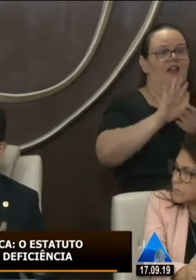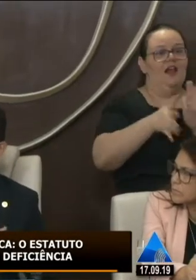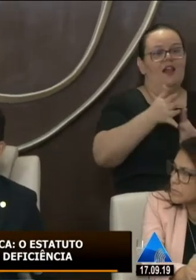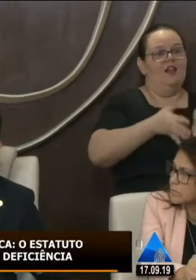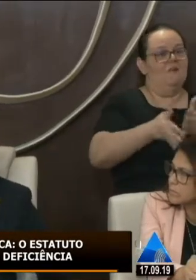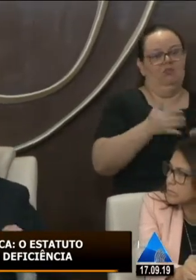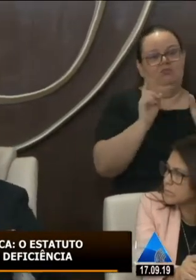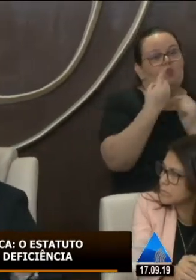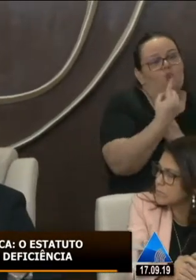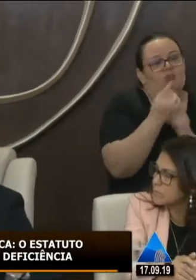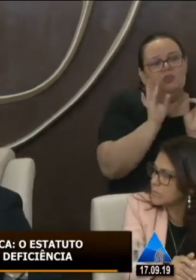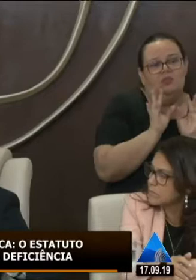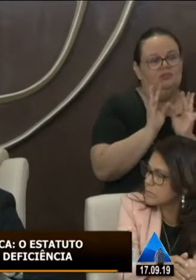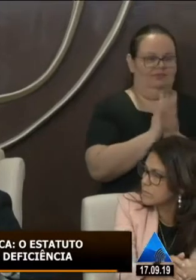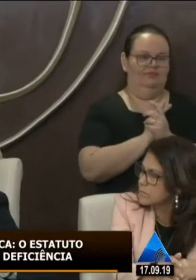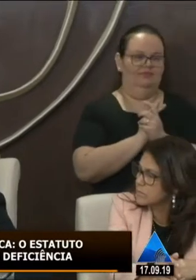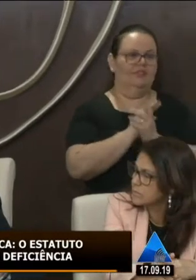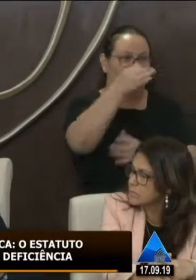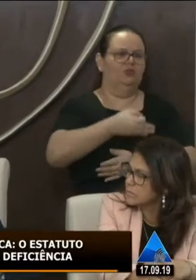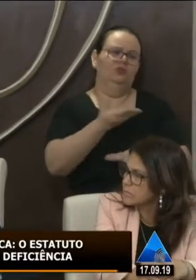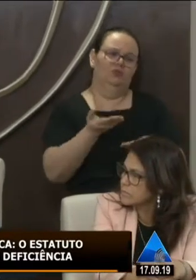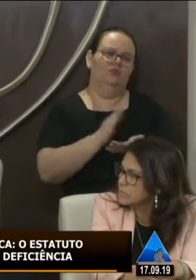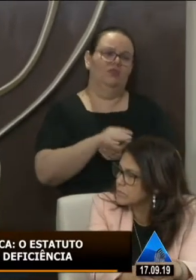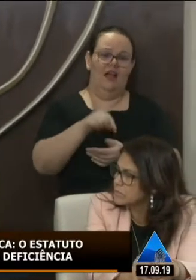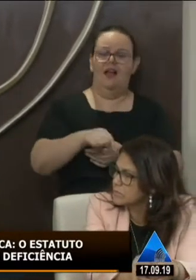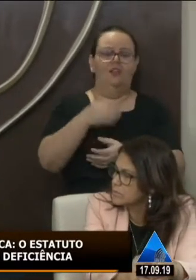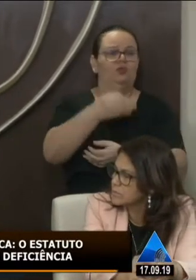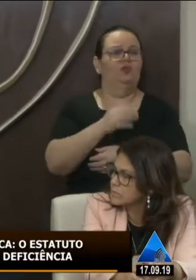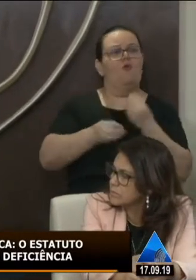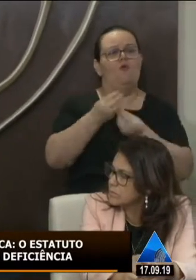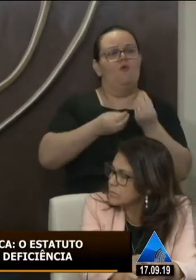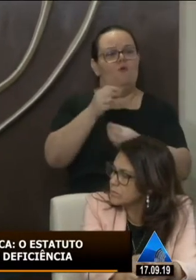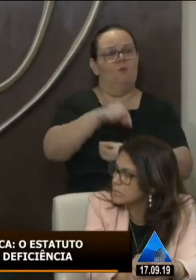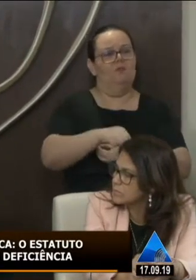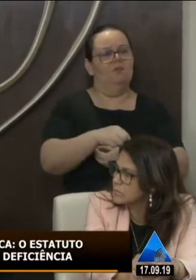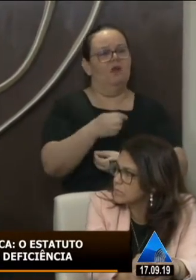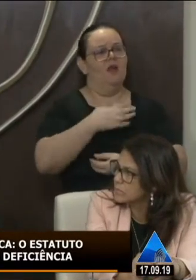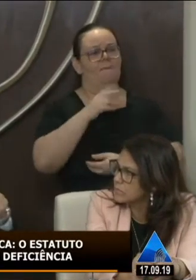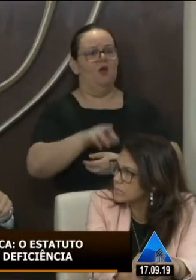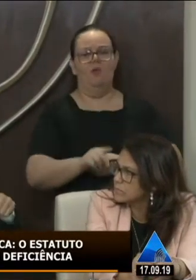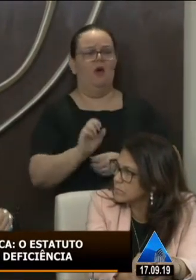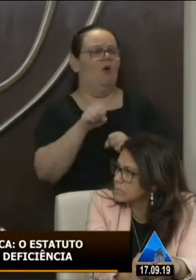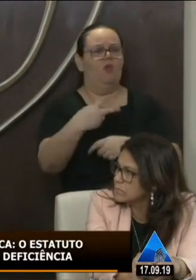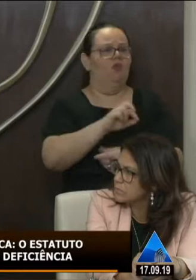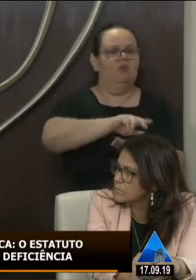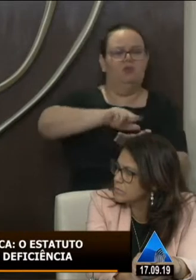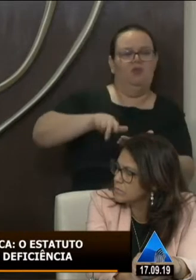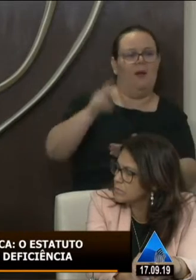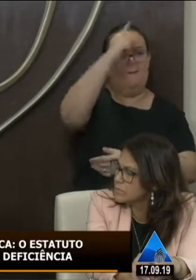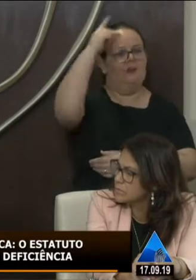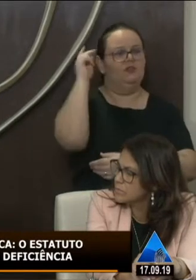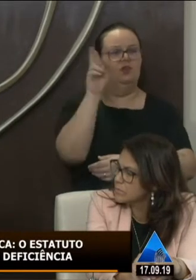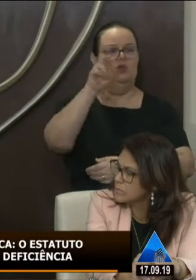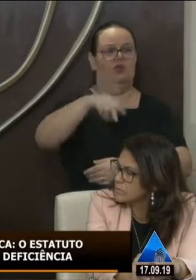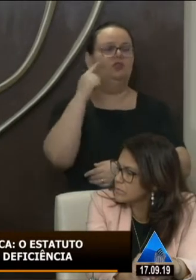nada mais do que justo é como aqui hoje como é que alguém como é que o meu irmão ou qualquer outro cidadão no estado do Rio Grande do